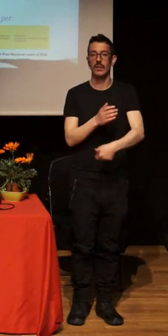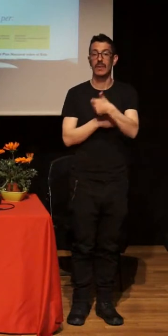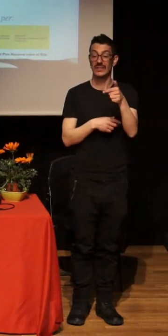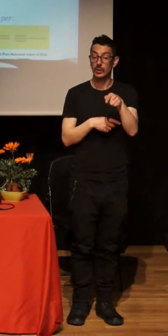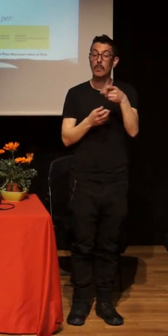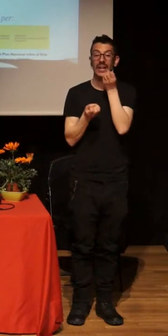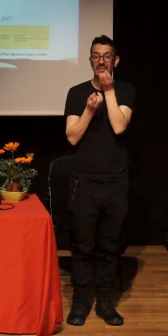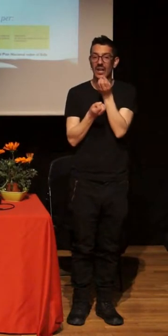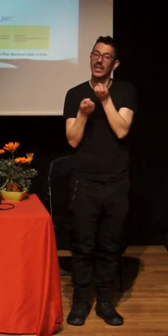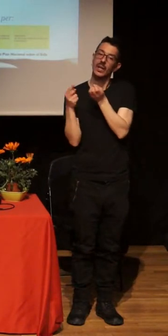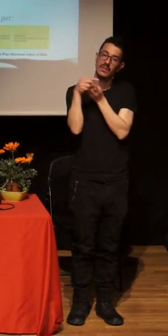espacios.